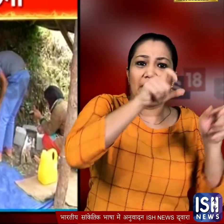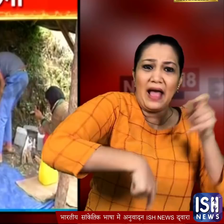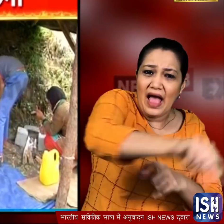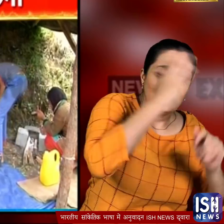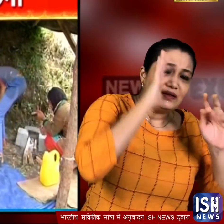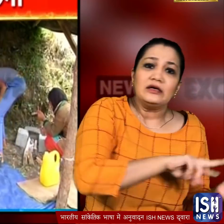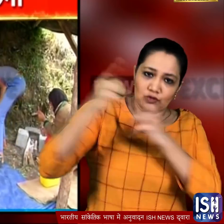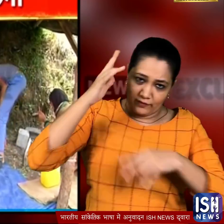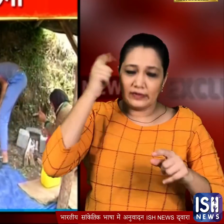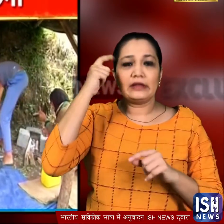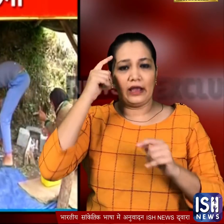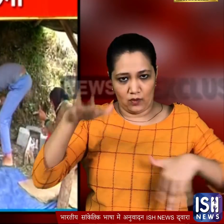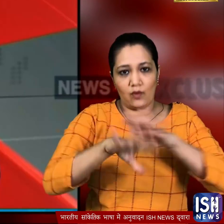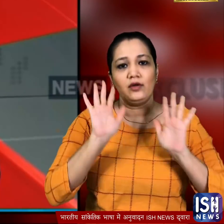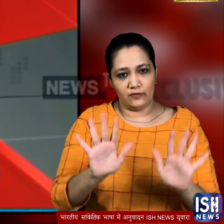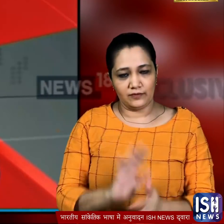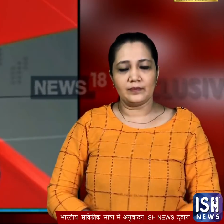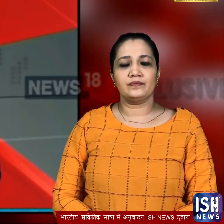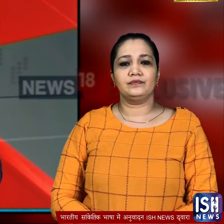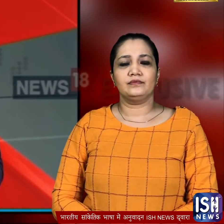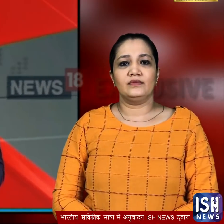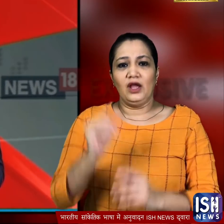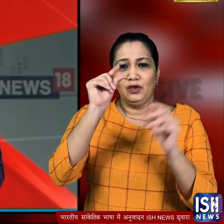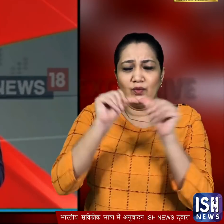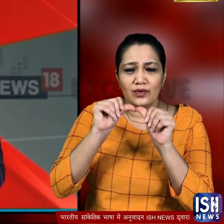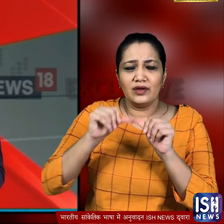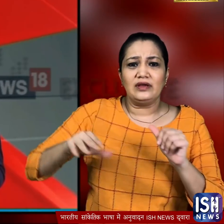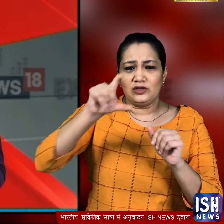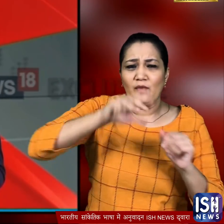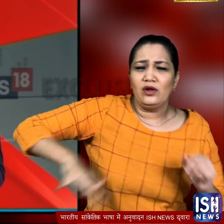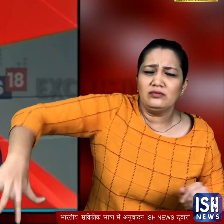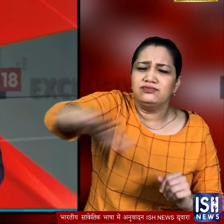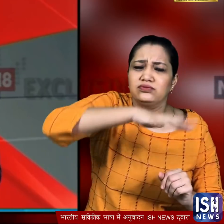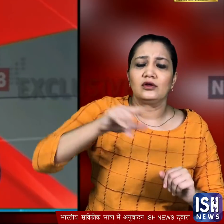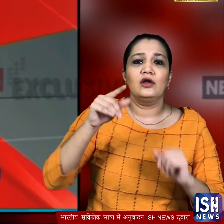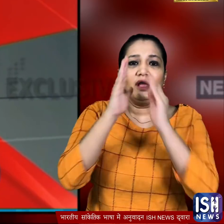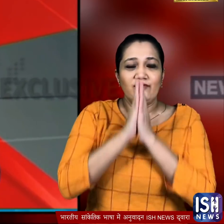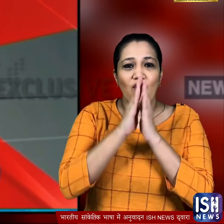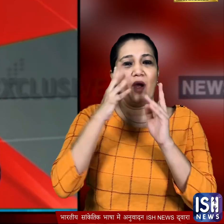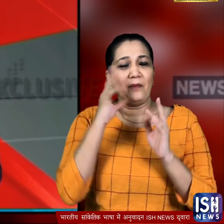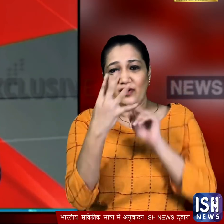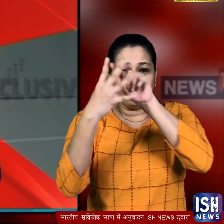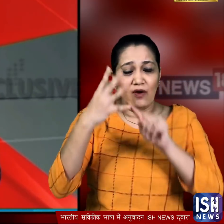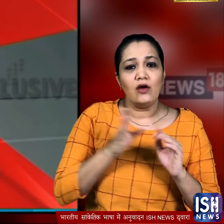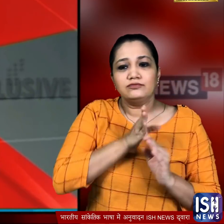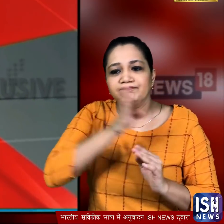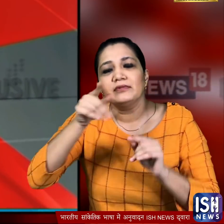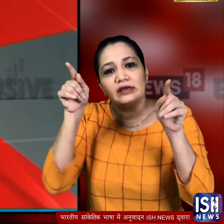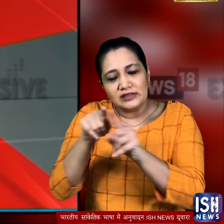करने के बारे में सोचा जा रहा है सोबात के एक बाती है कि उत्तराखंड का चमोली जिला चारधाम यात्रा के रास्ते में पढ़ता है जहां बारिश के बाद